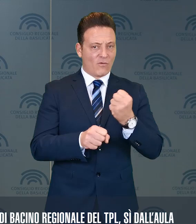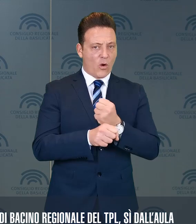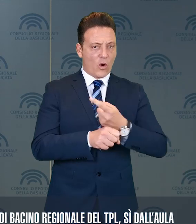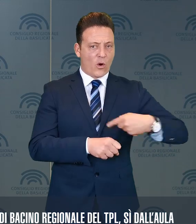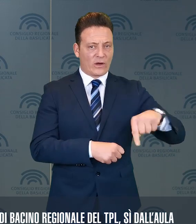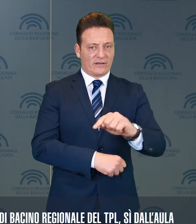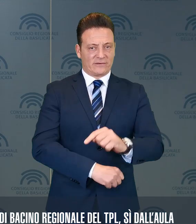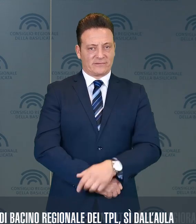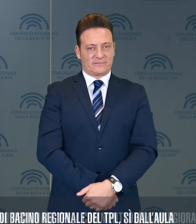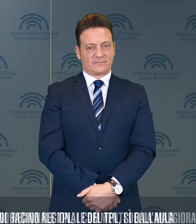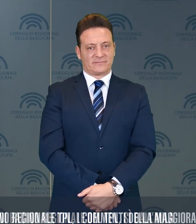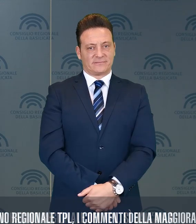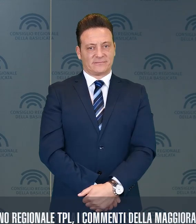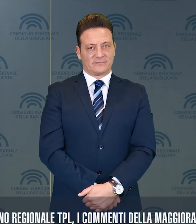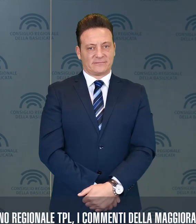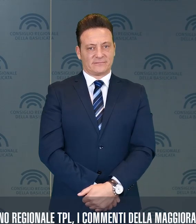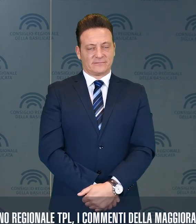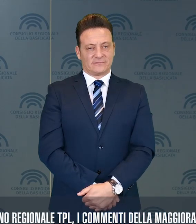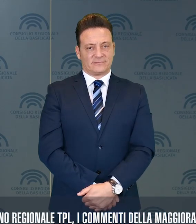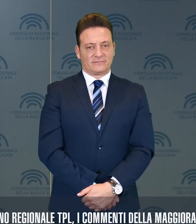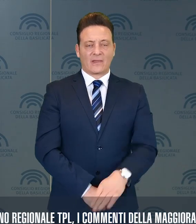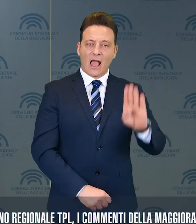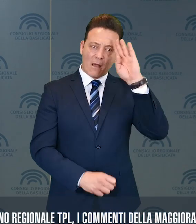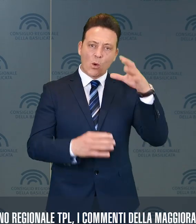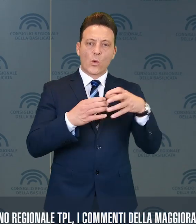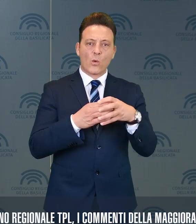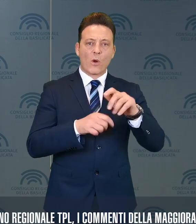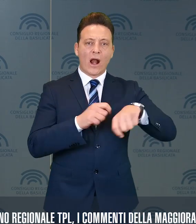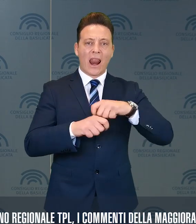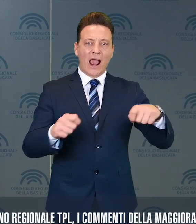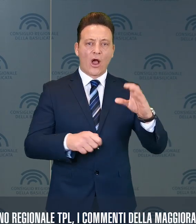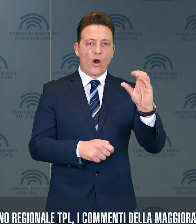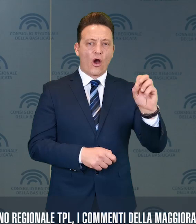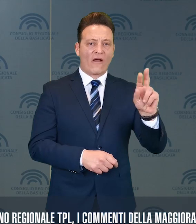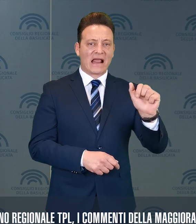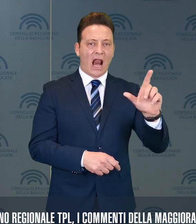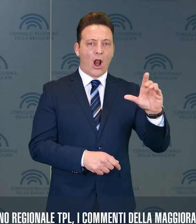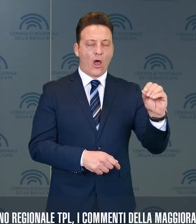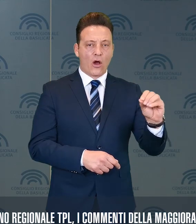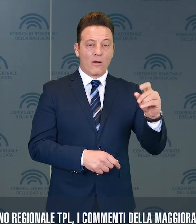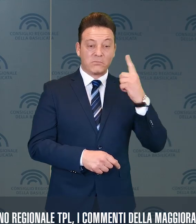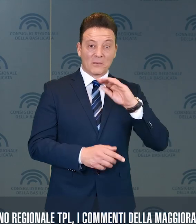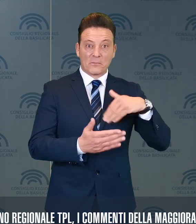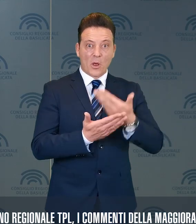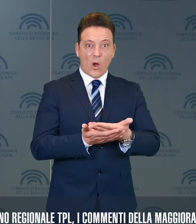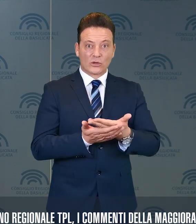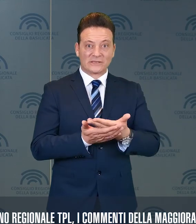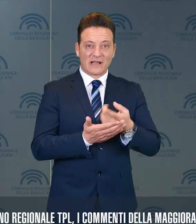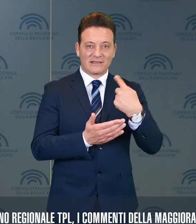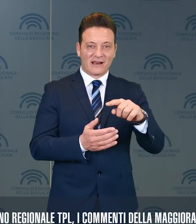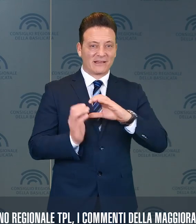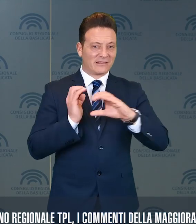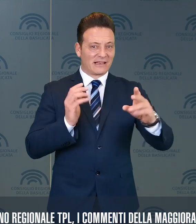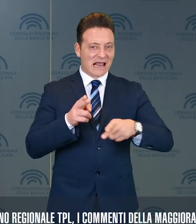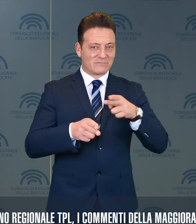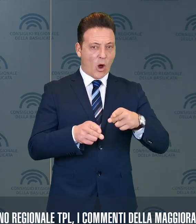lavoratori. Per il capogruppo della Lega Coviello, l'approvazione della proposta di piano di bacino